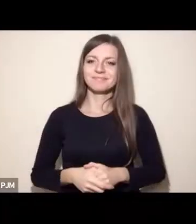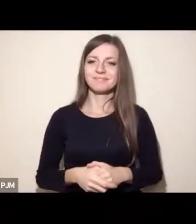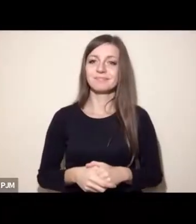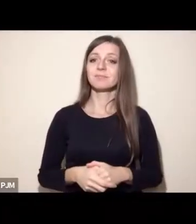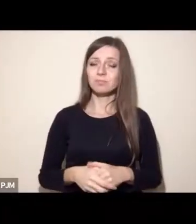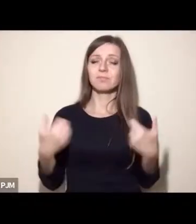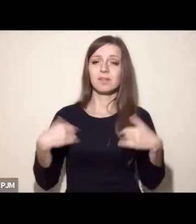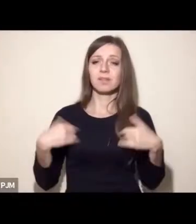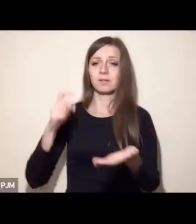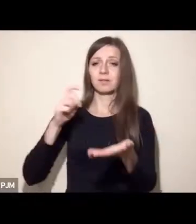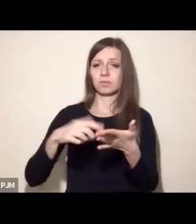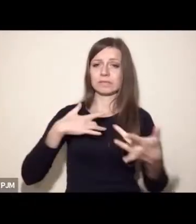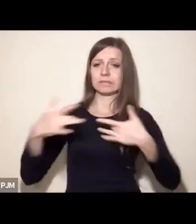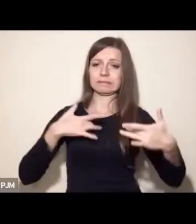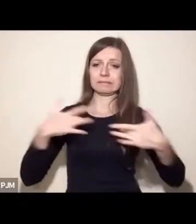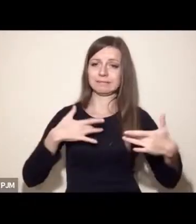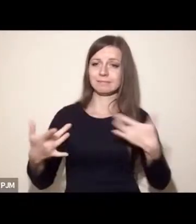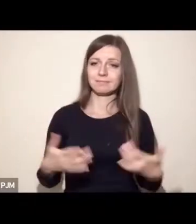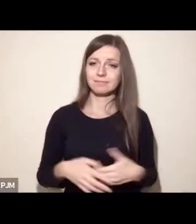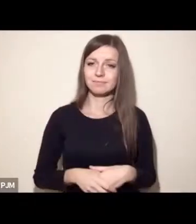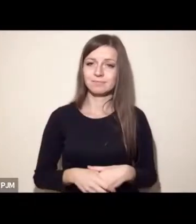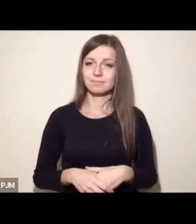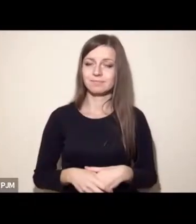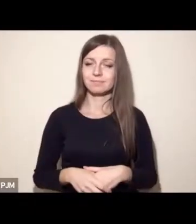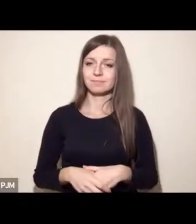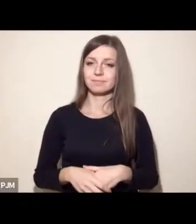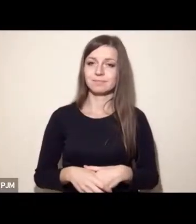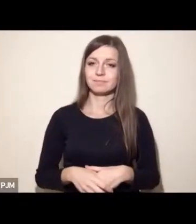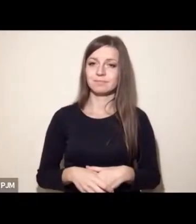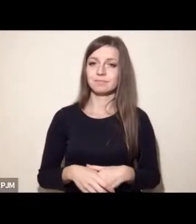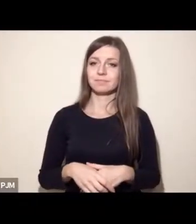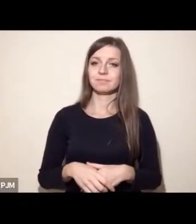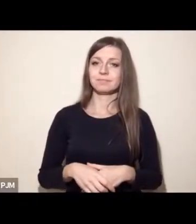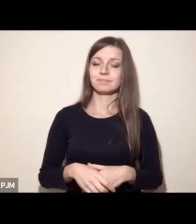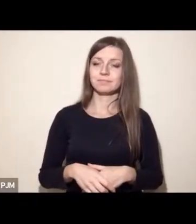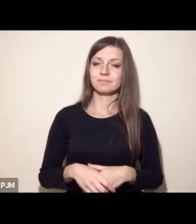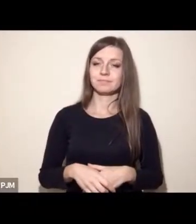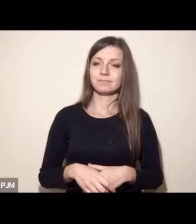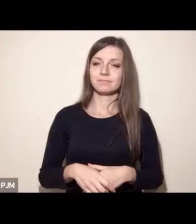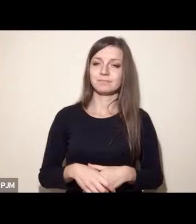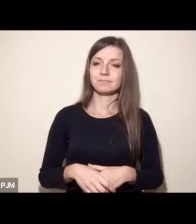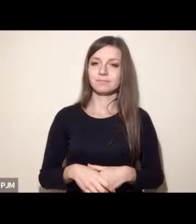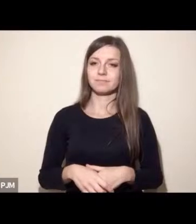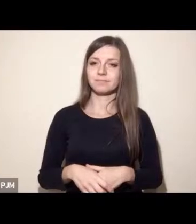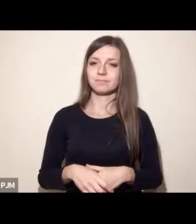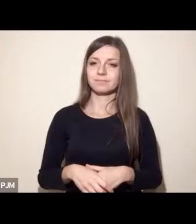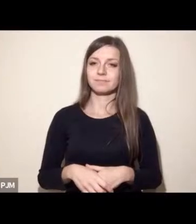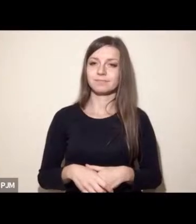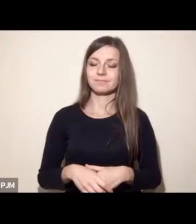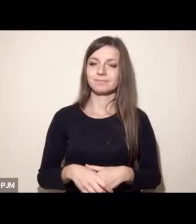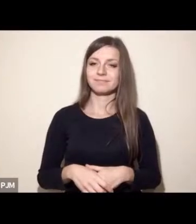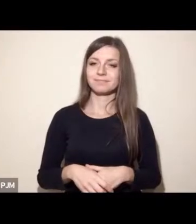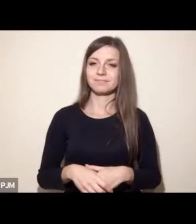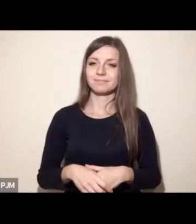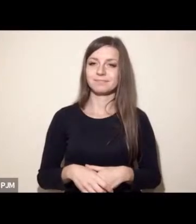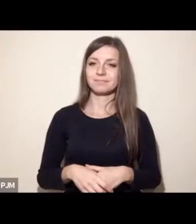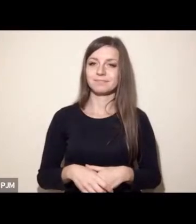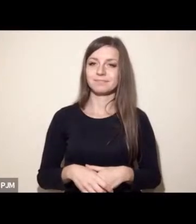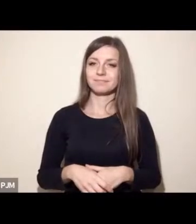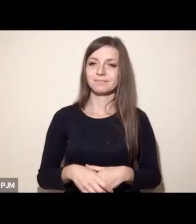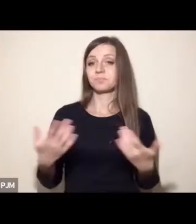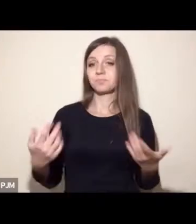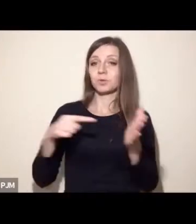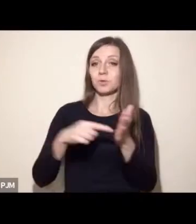wolnego od cierpienia, całkowicie wolnego od cierpienia, czyli w ogóle niewykorzystywania jaj, które należą do nich. Więc teoretycznie można powiedzieć, że to się kłóci z